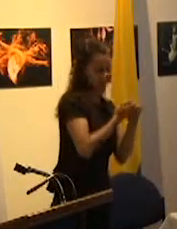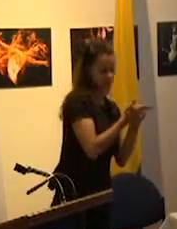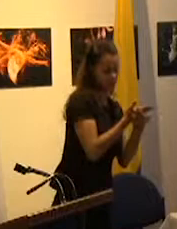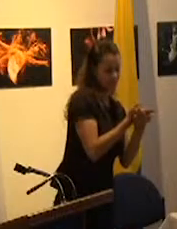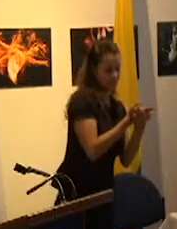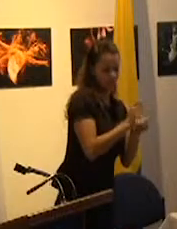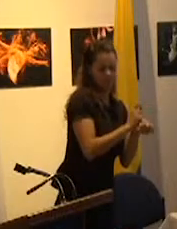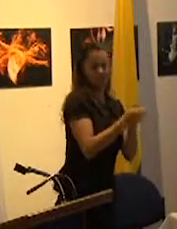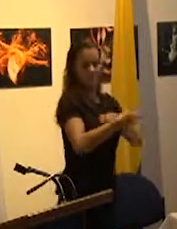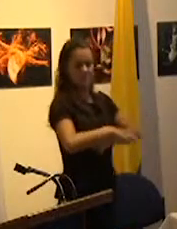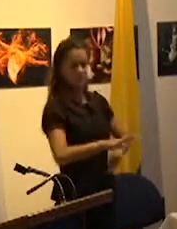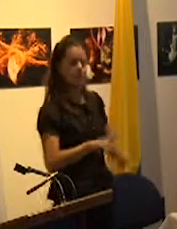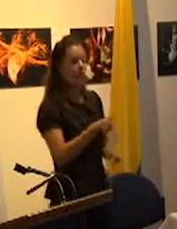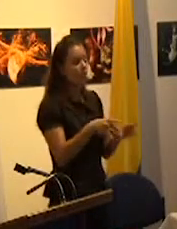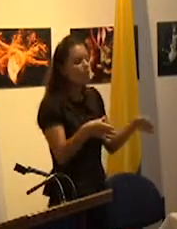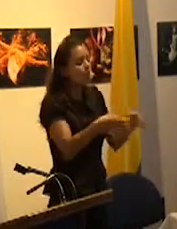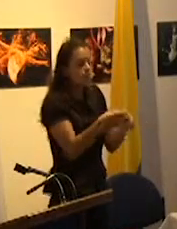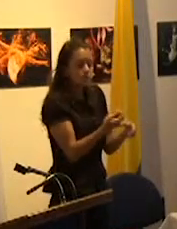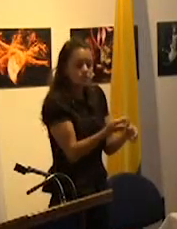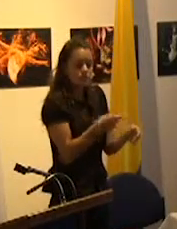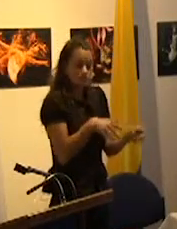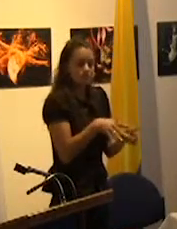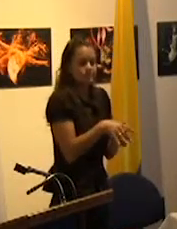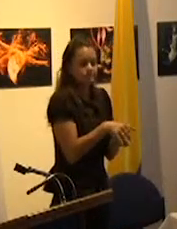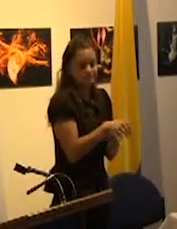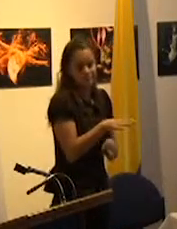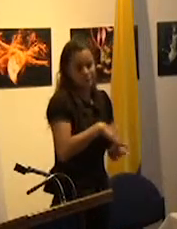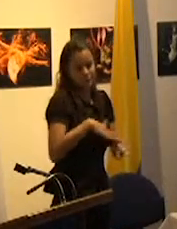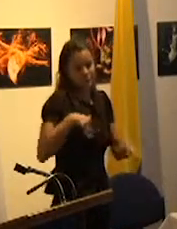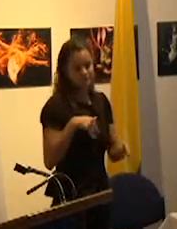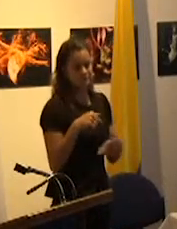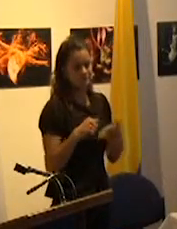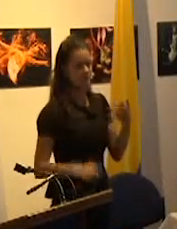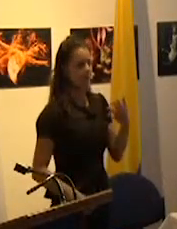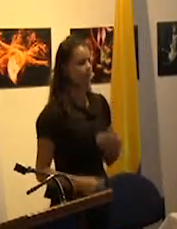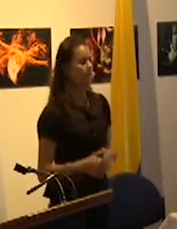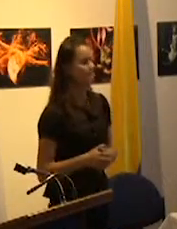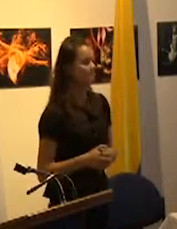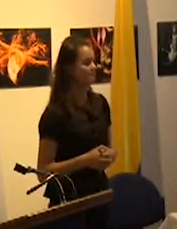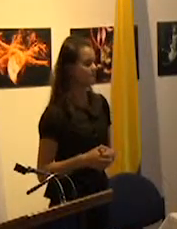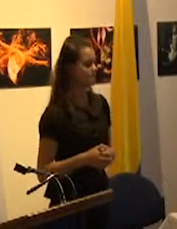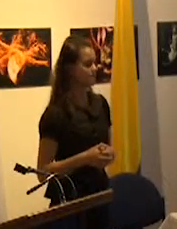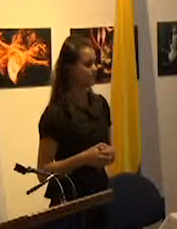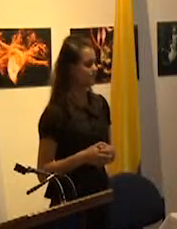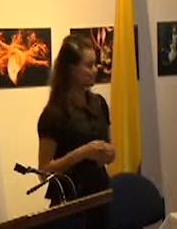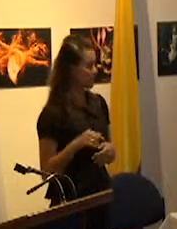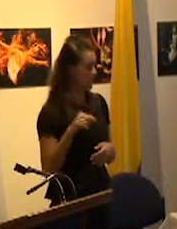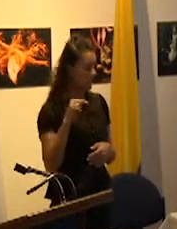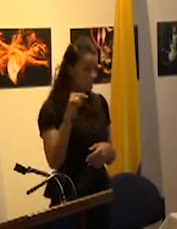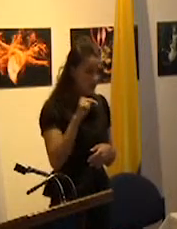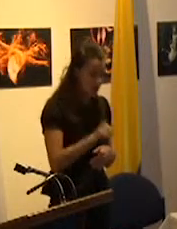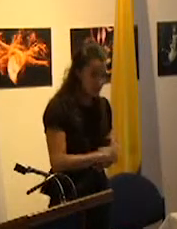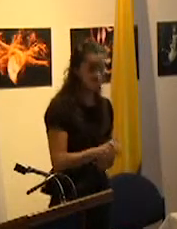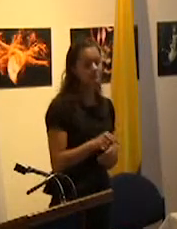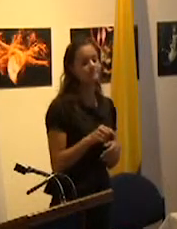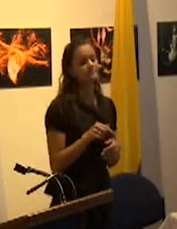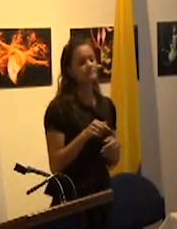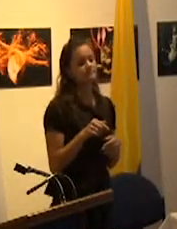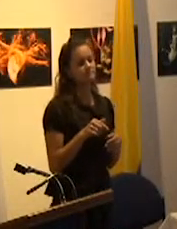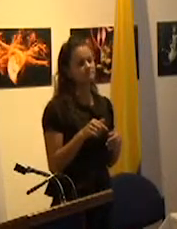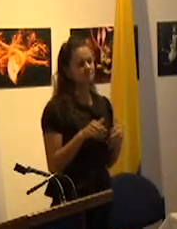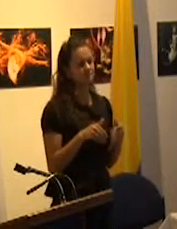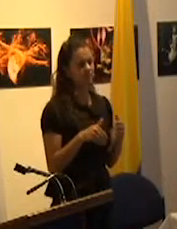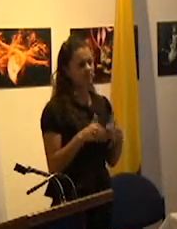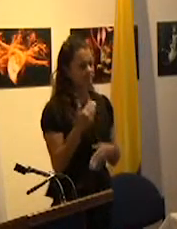específicos que eran afectados por estas cuestiones empieza ahí también un conocimiento de las